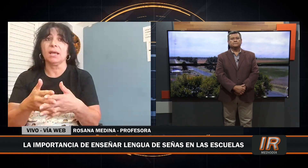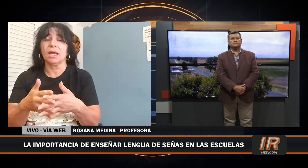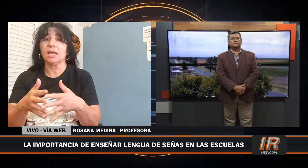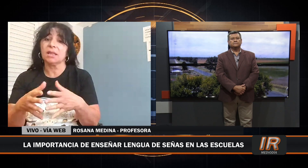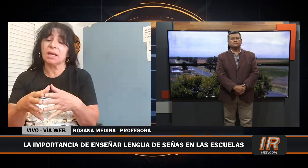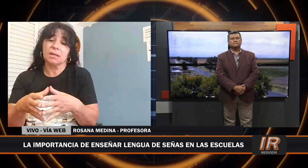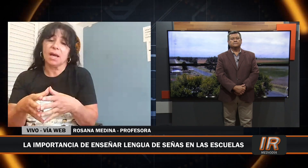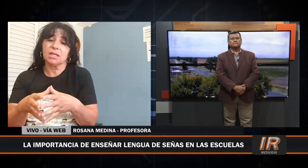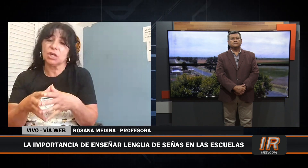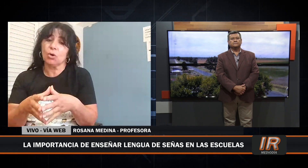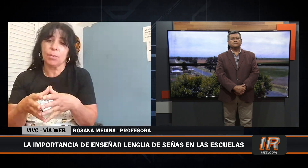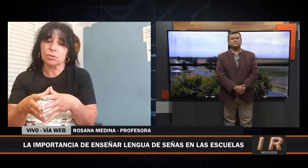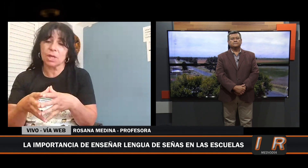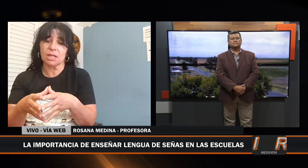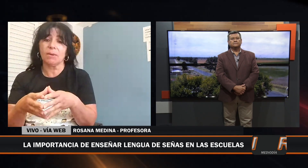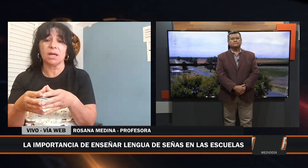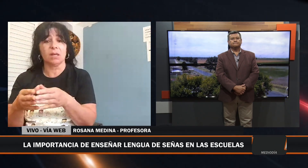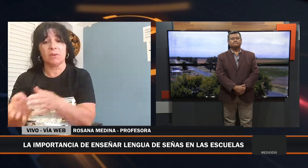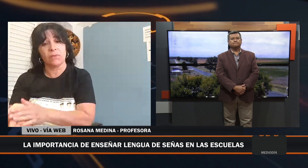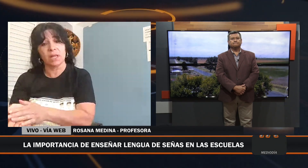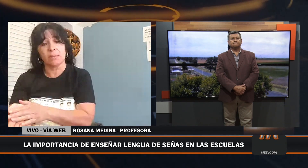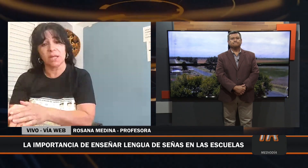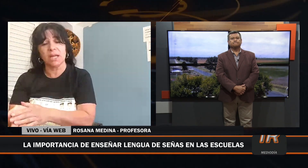chicos o personas que trabajan de diferente manera,